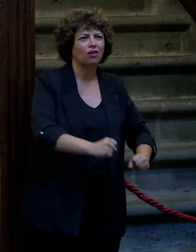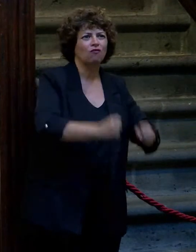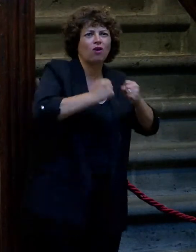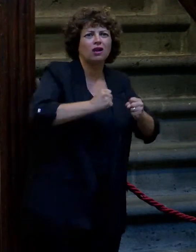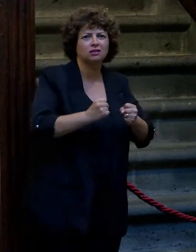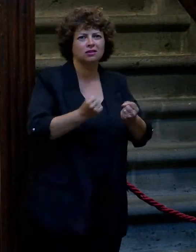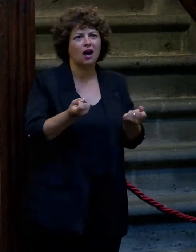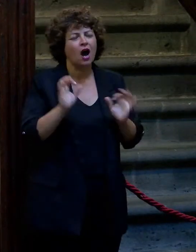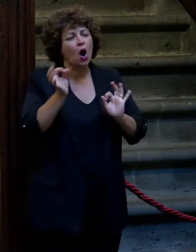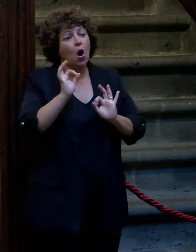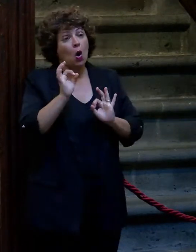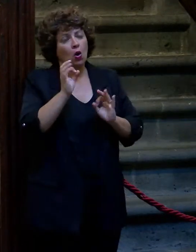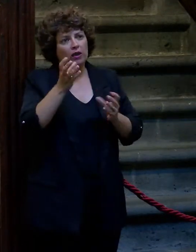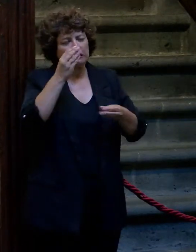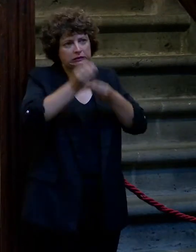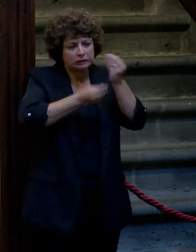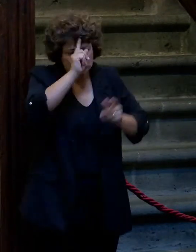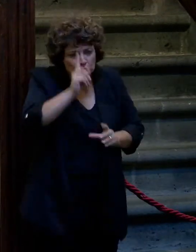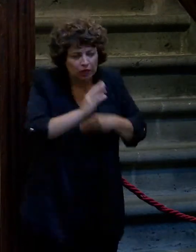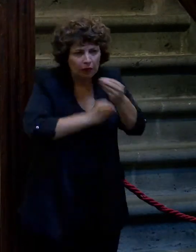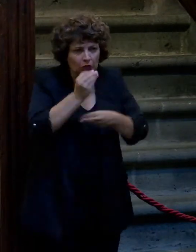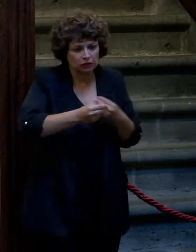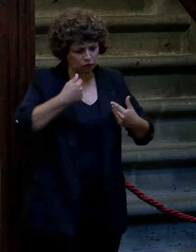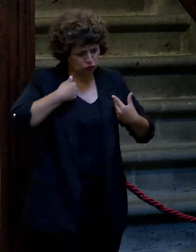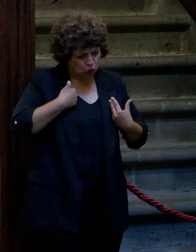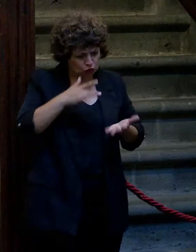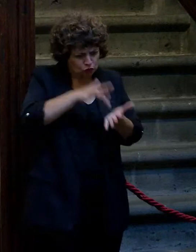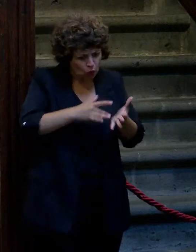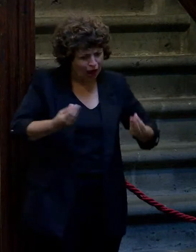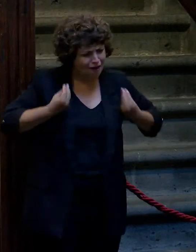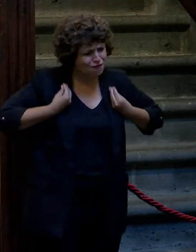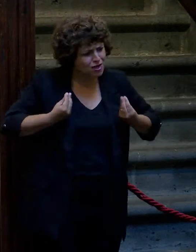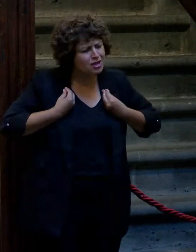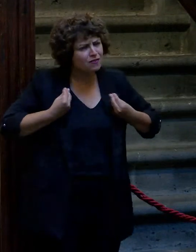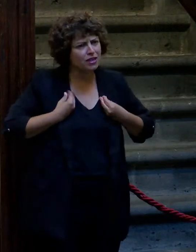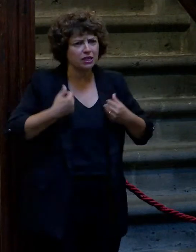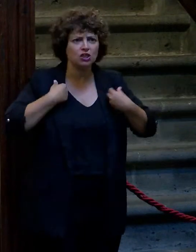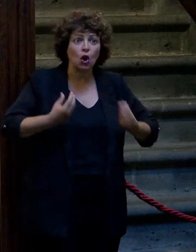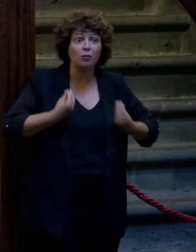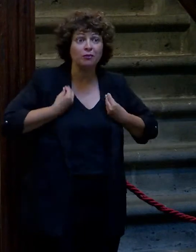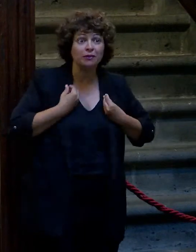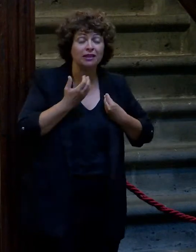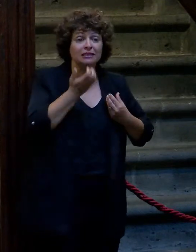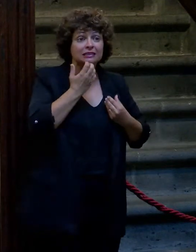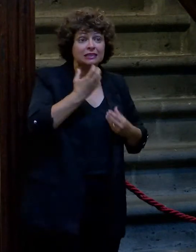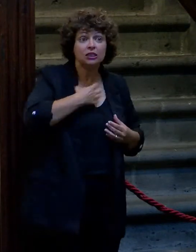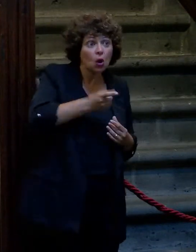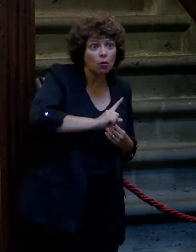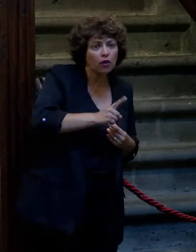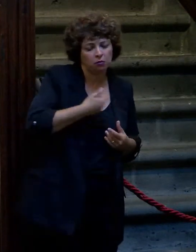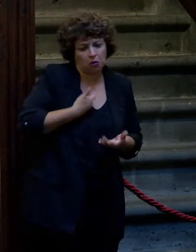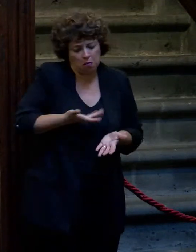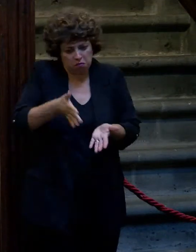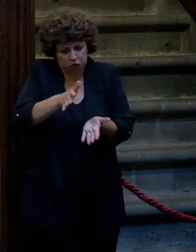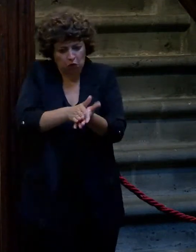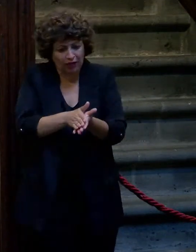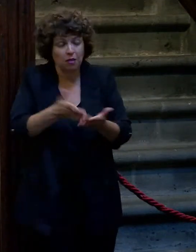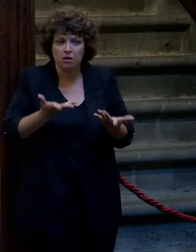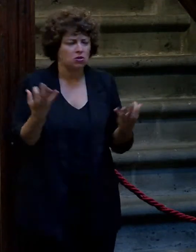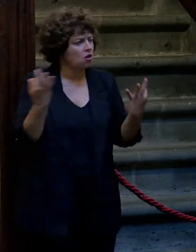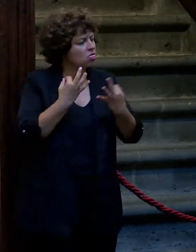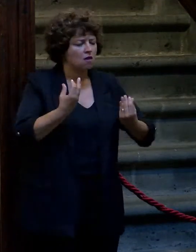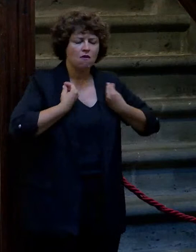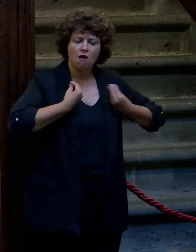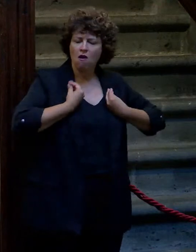de insensatez. No, es voy a vivir y voy a vivir y si no puedo, pues me moriré por el camino. Pero yo no voy a dejar de vivir.